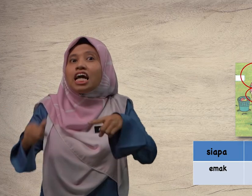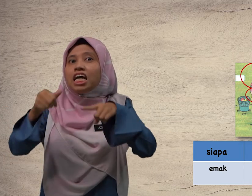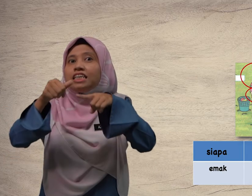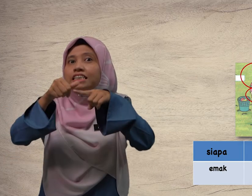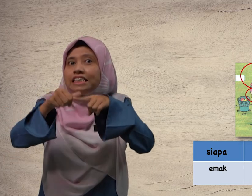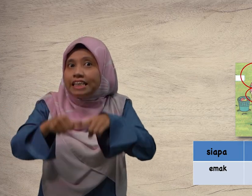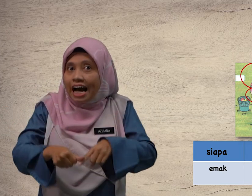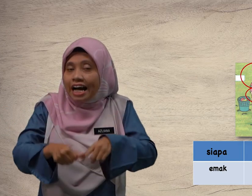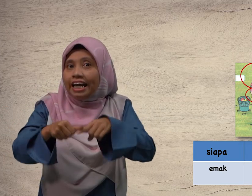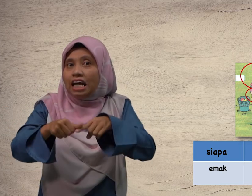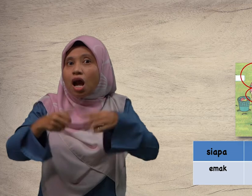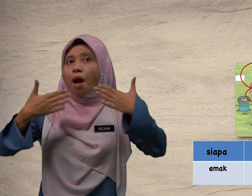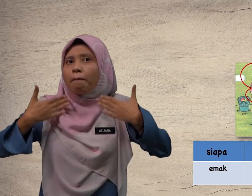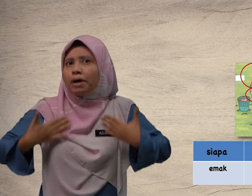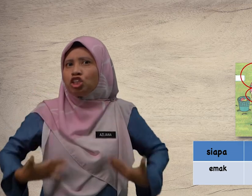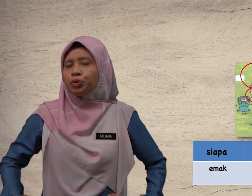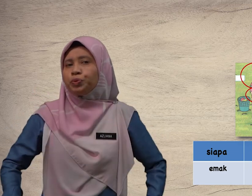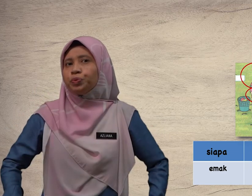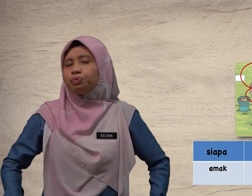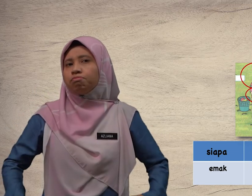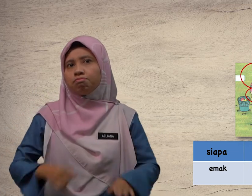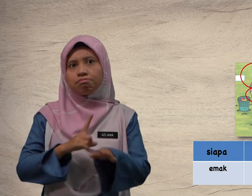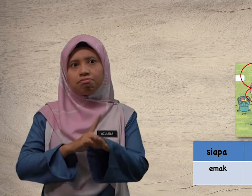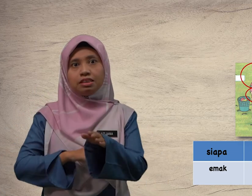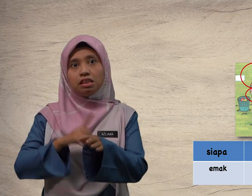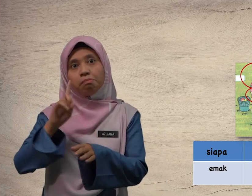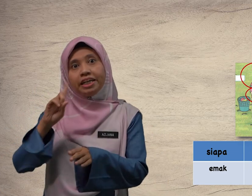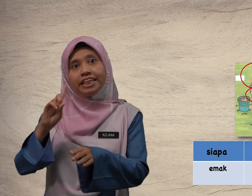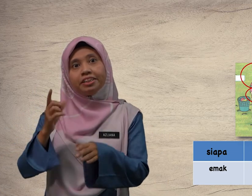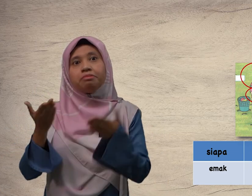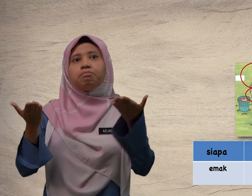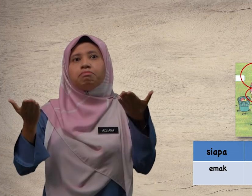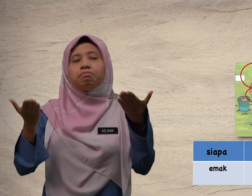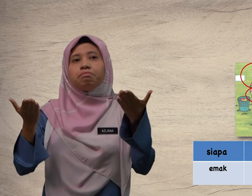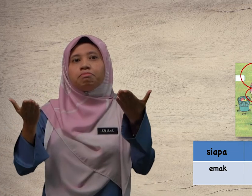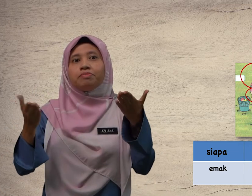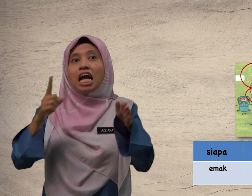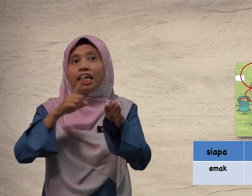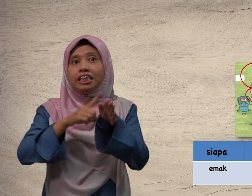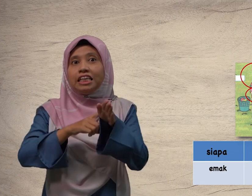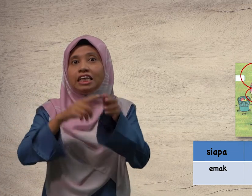Sidai baju. Di mana? Di